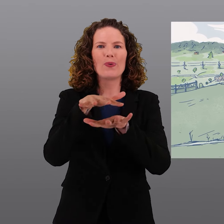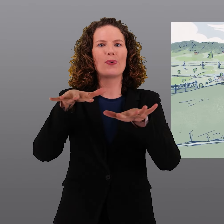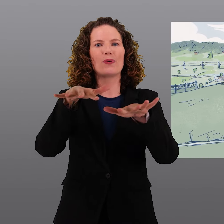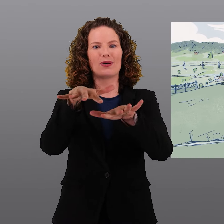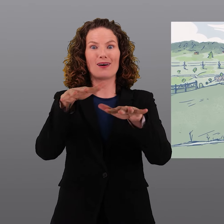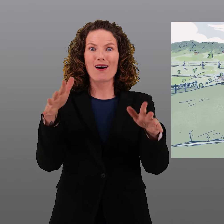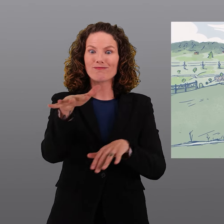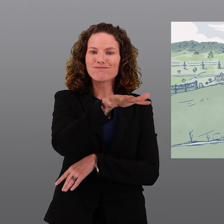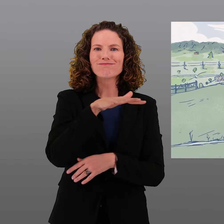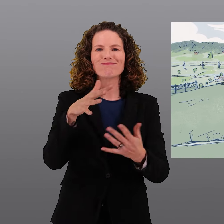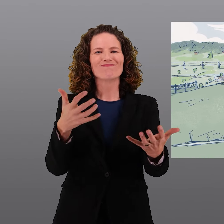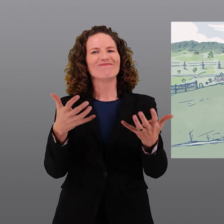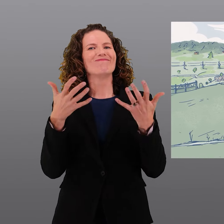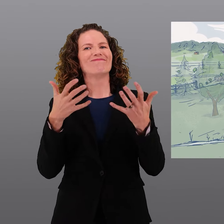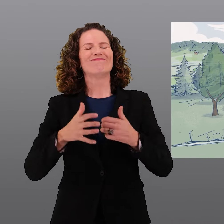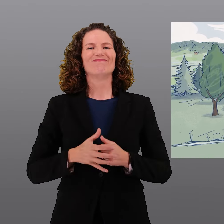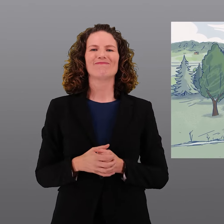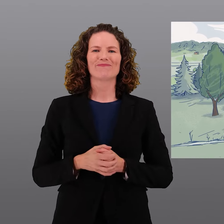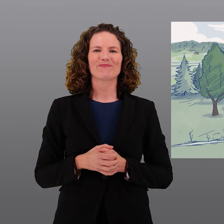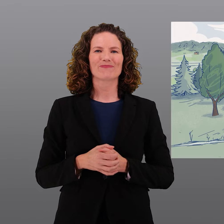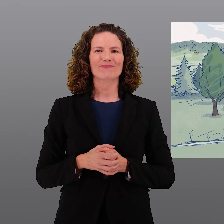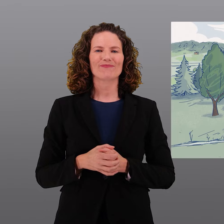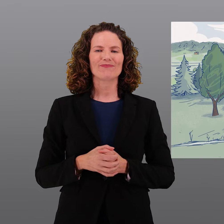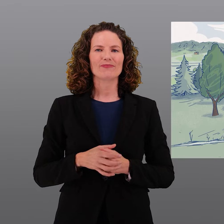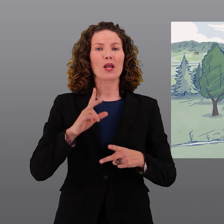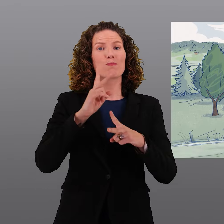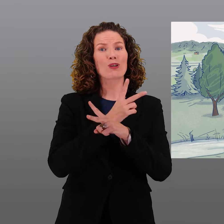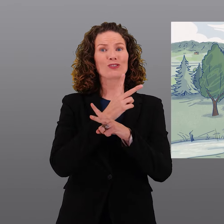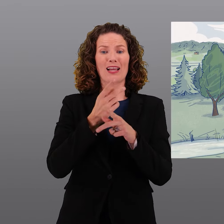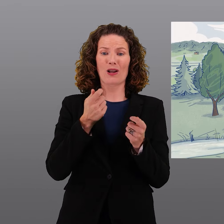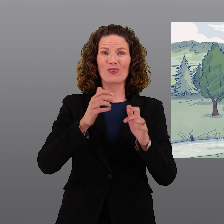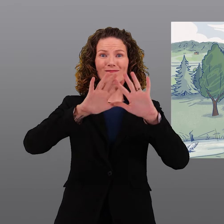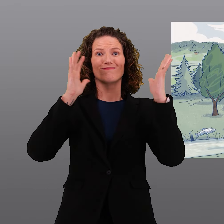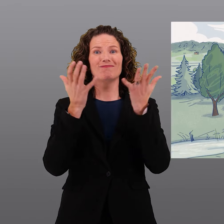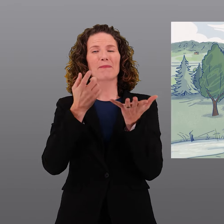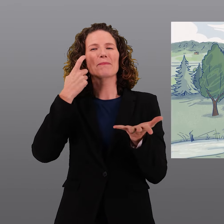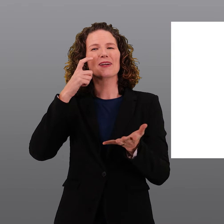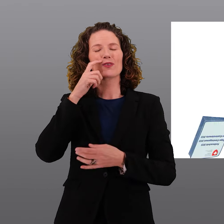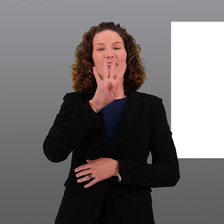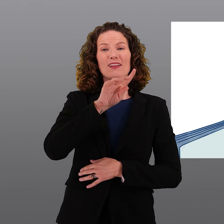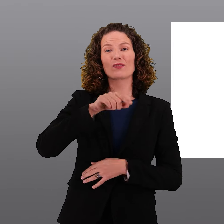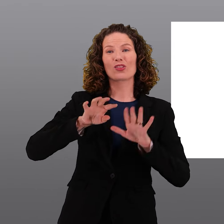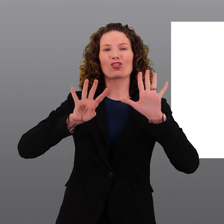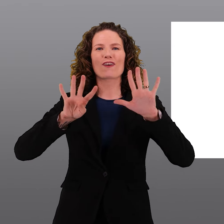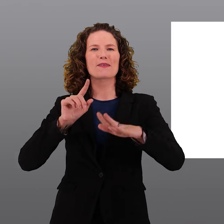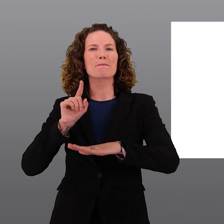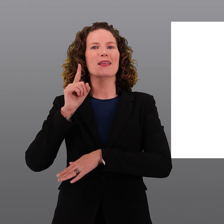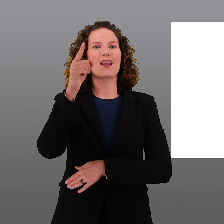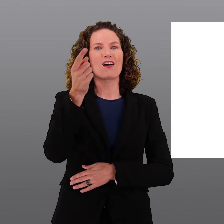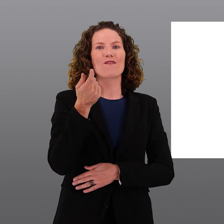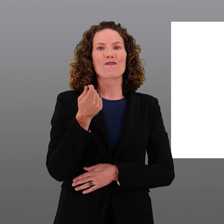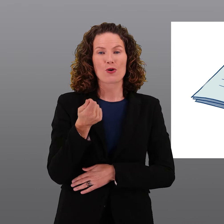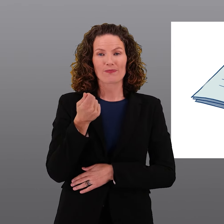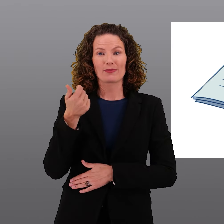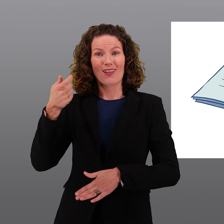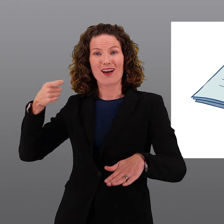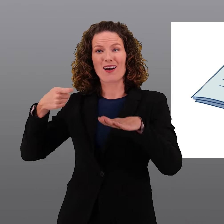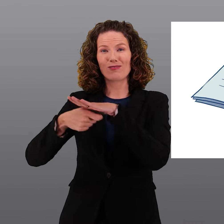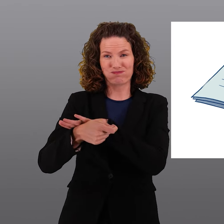par exemple des reboisements ou la remise à l'air libre de ruisseaux. Des coûts de 4,9 milliards de francs sont prévus